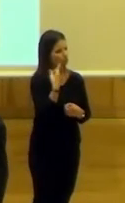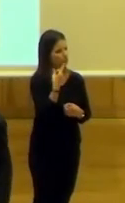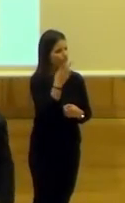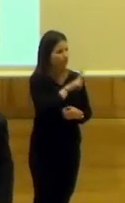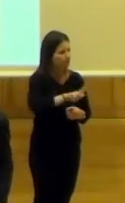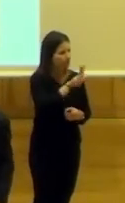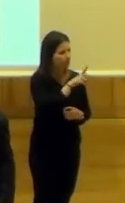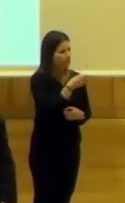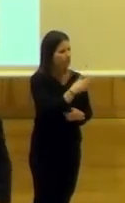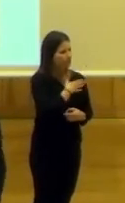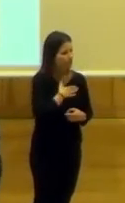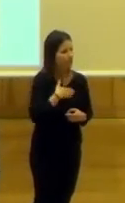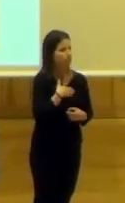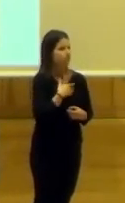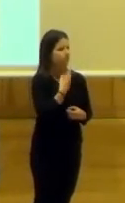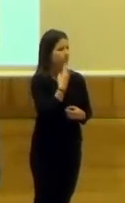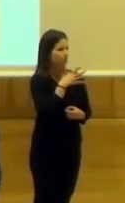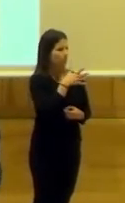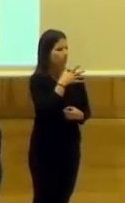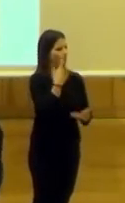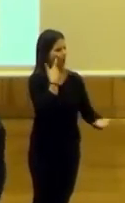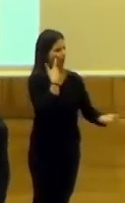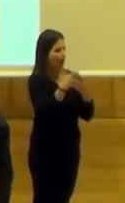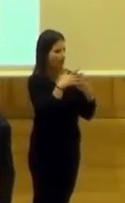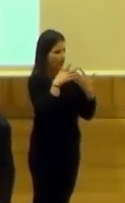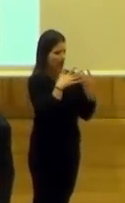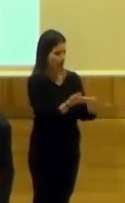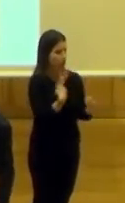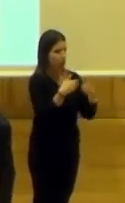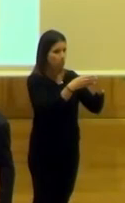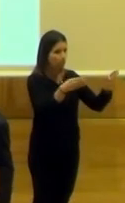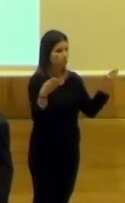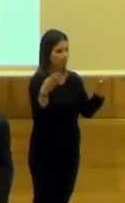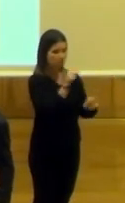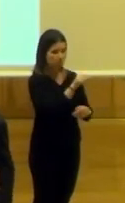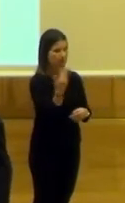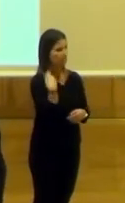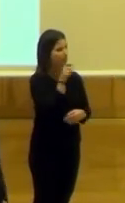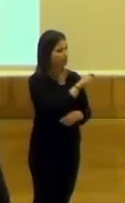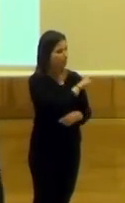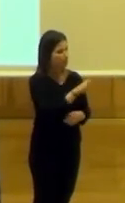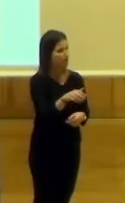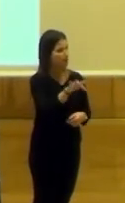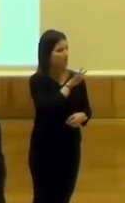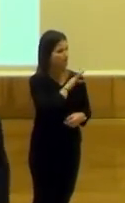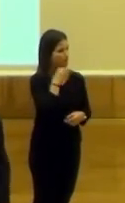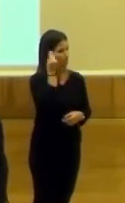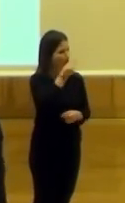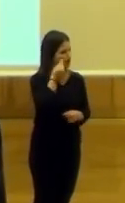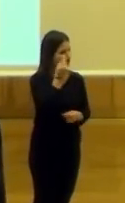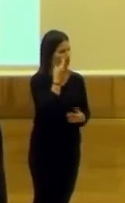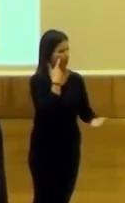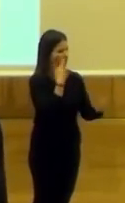pero también apostamos muy claramente por el arte emergente. Esta exposición lo inauguramos la semana pasada, que es un premio Alhambra de arte